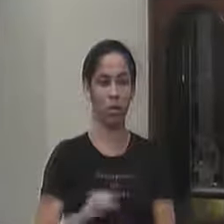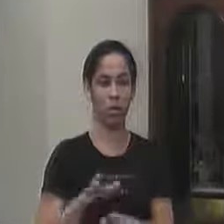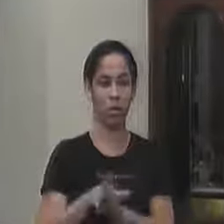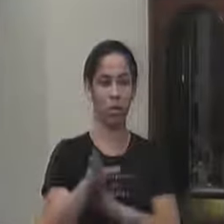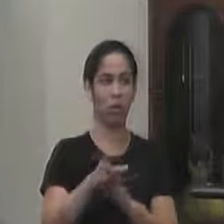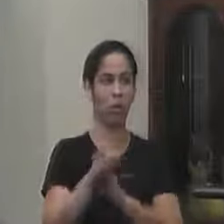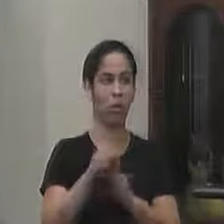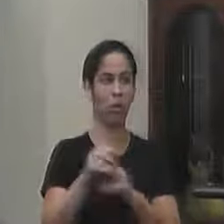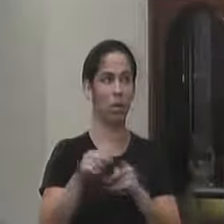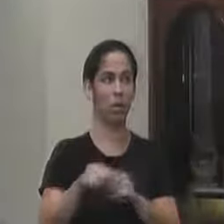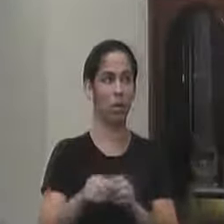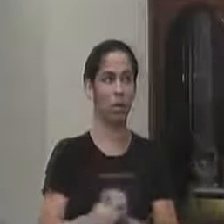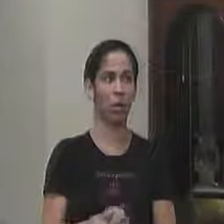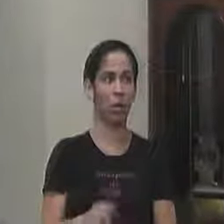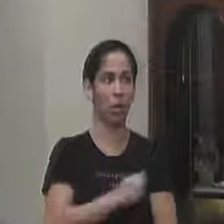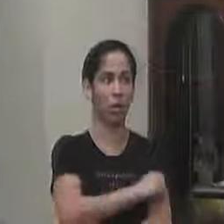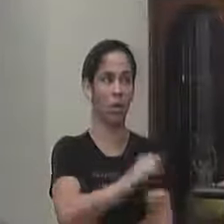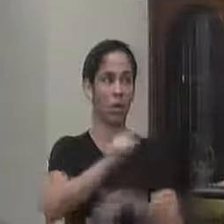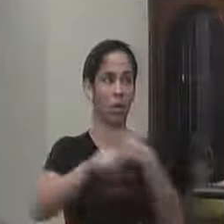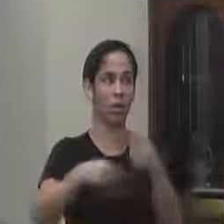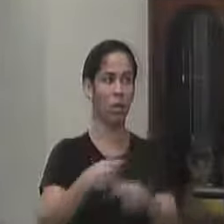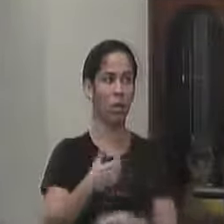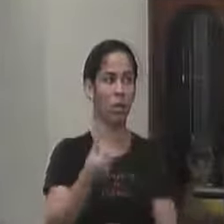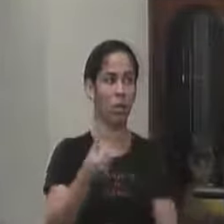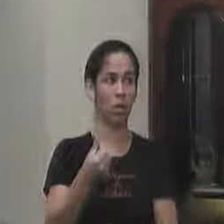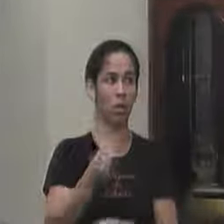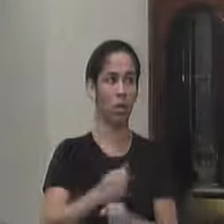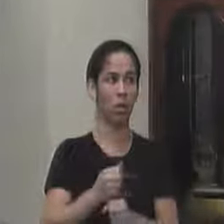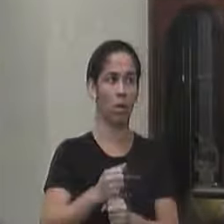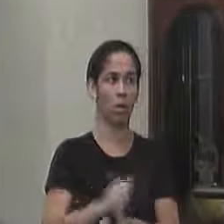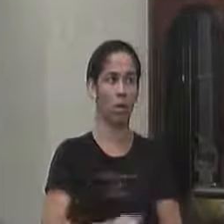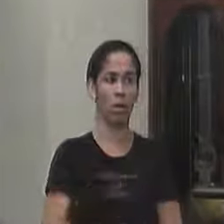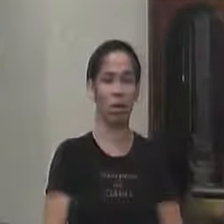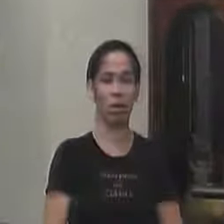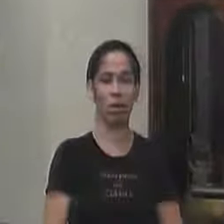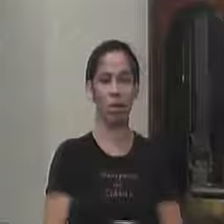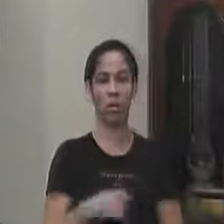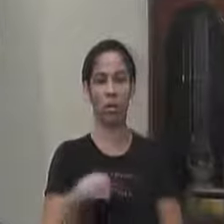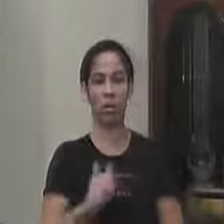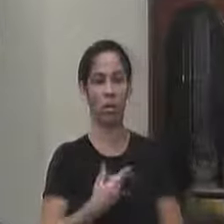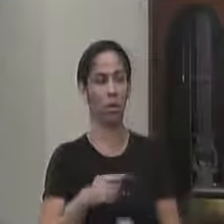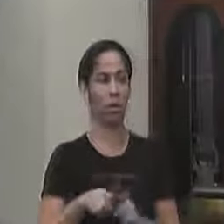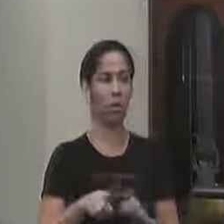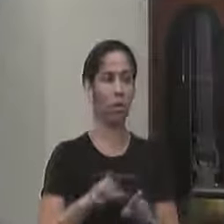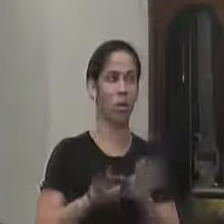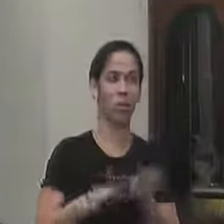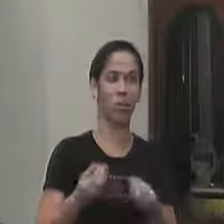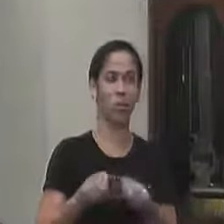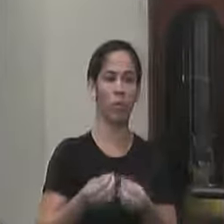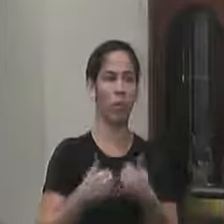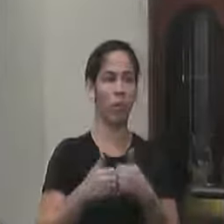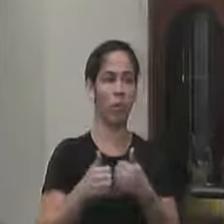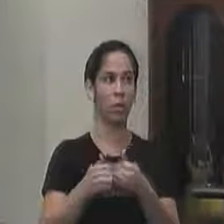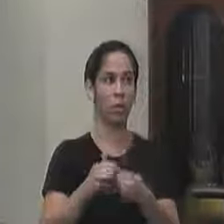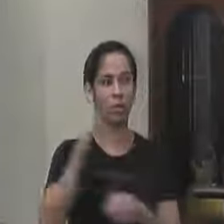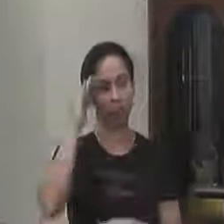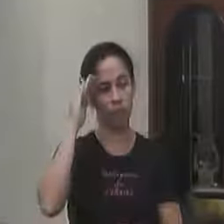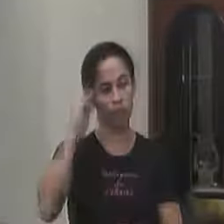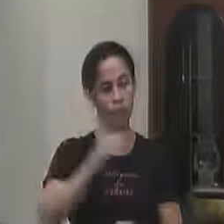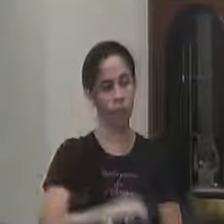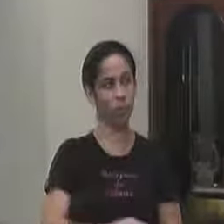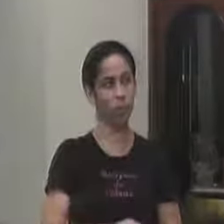aconselhável para alunos a partir de seis anos né então a gente não e é o transporte ele é principalmente